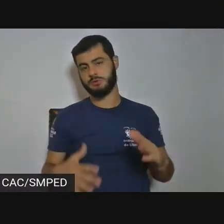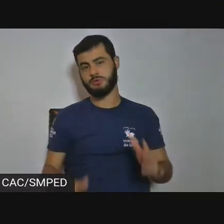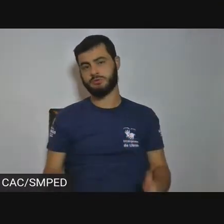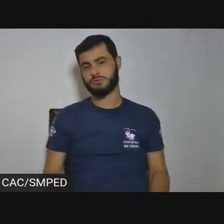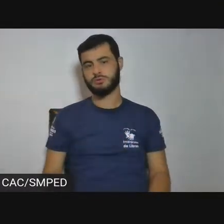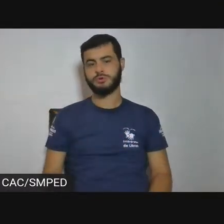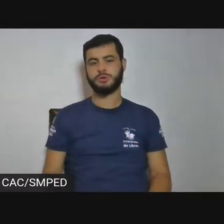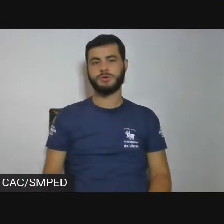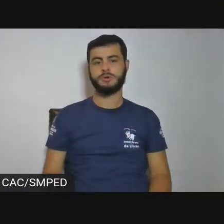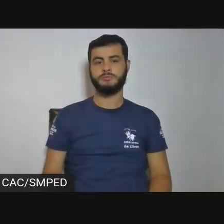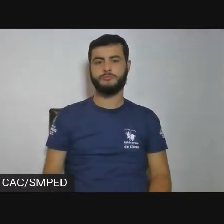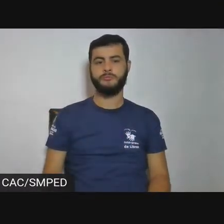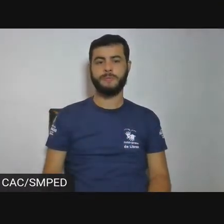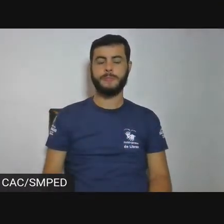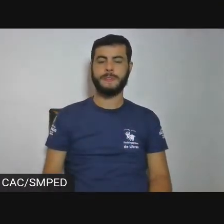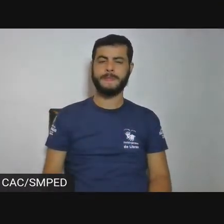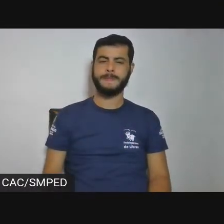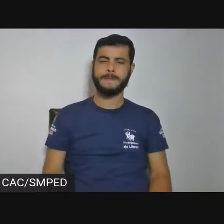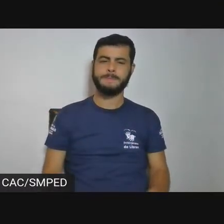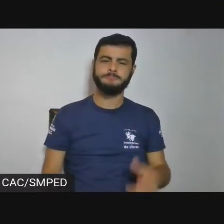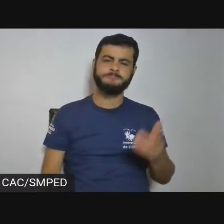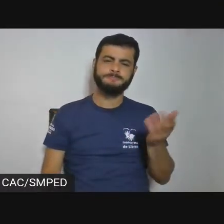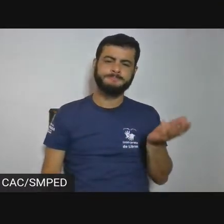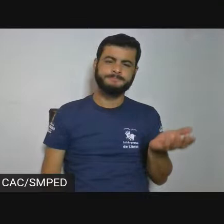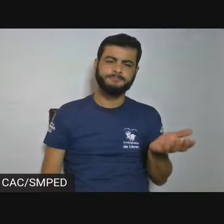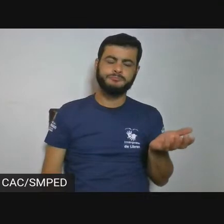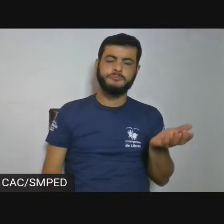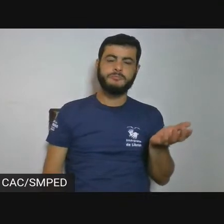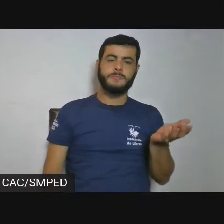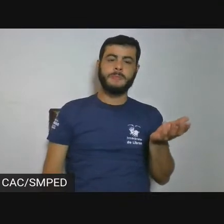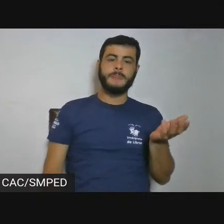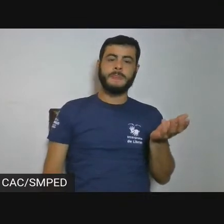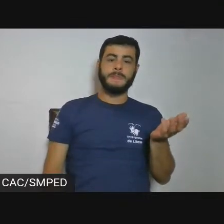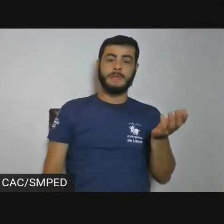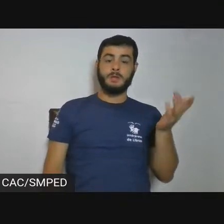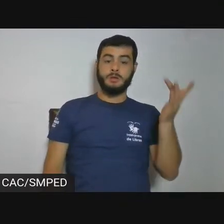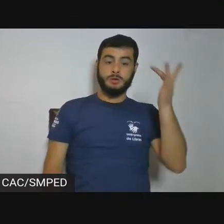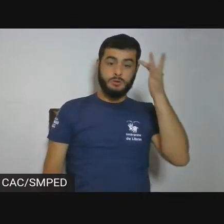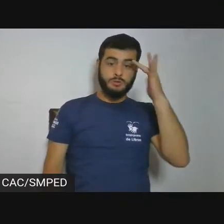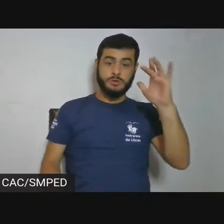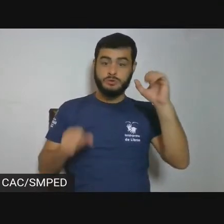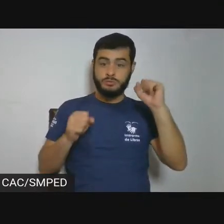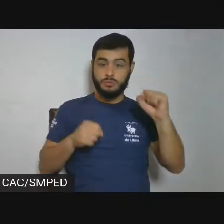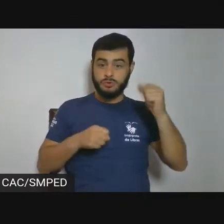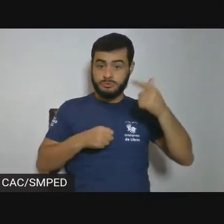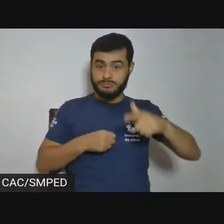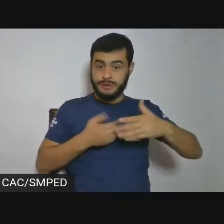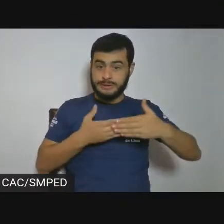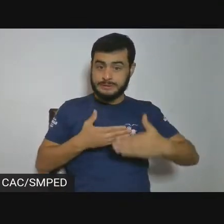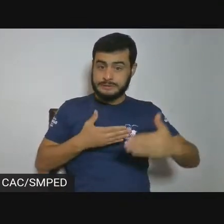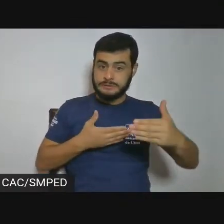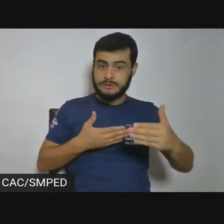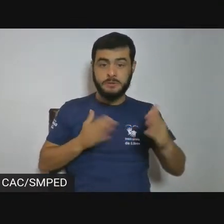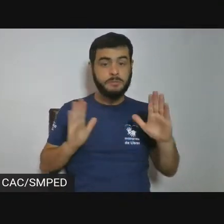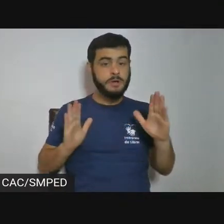Não sei se posso esticar-me um pouco mais, mas, em princípio,